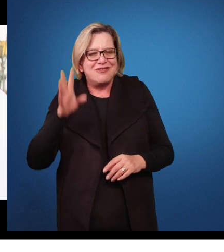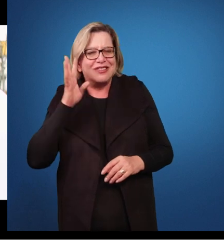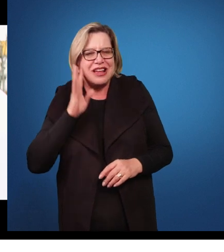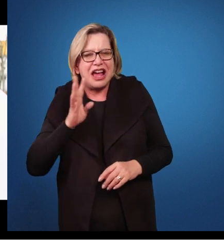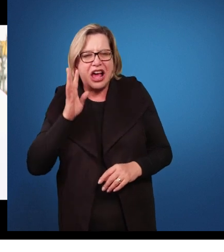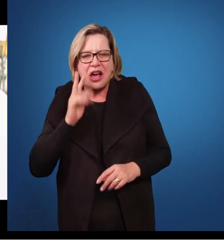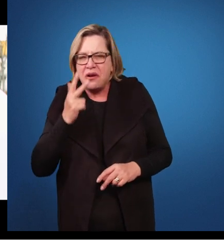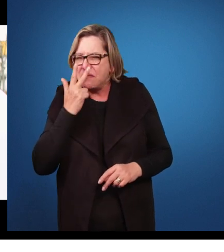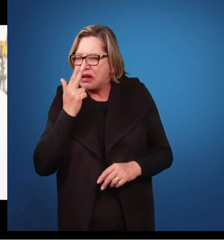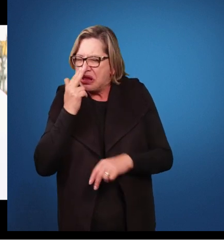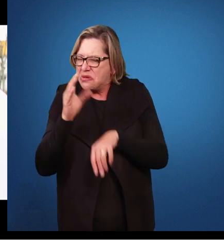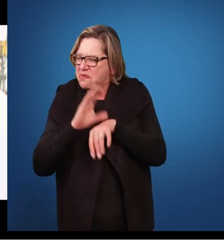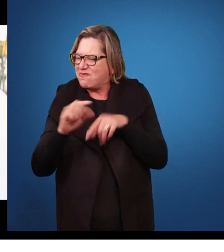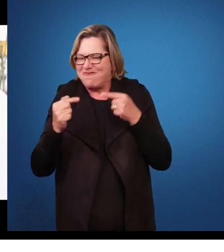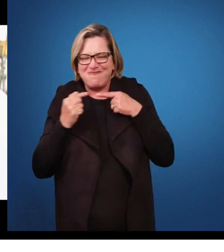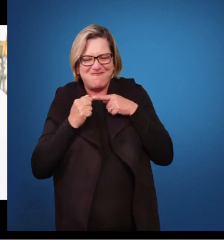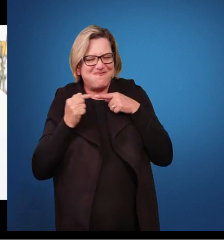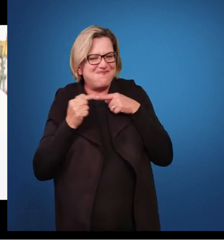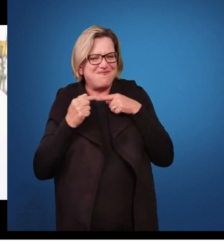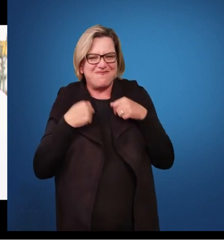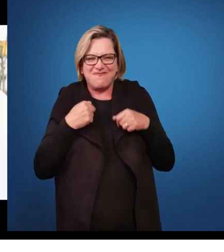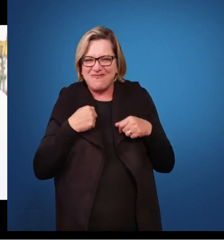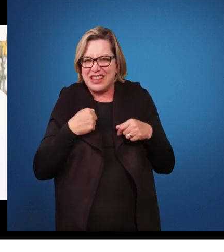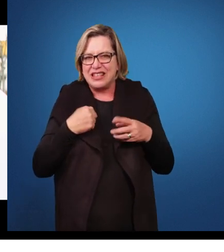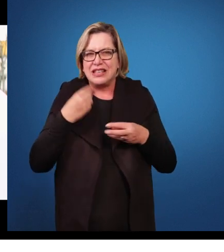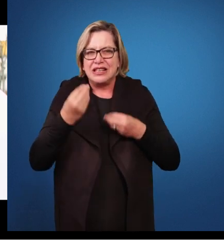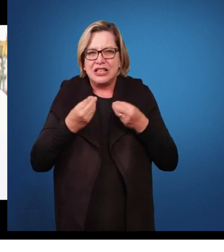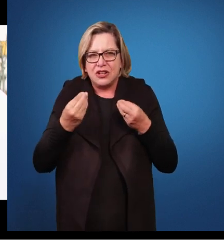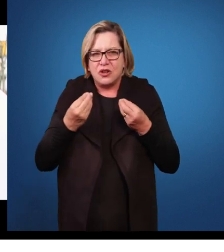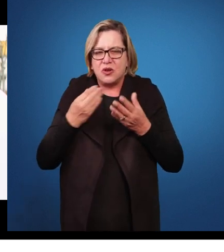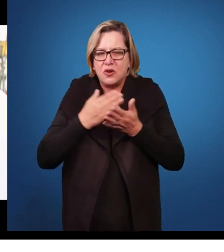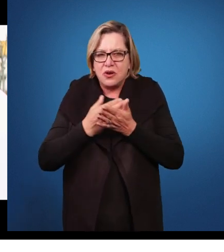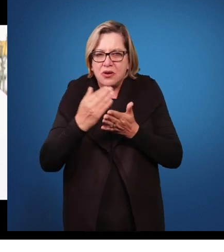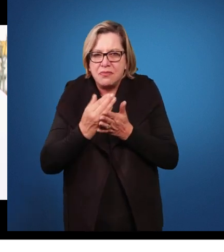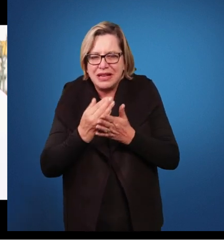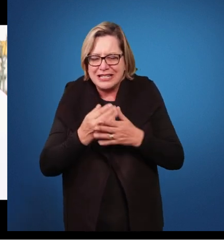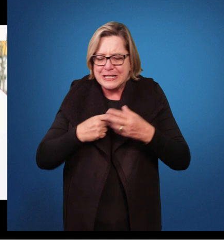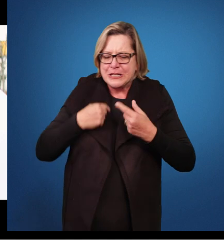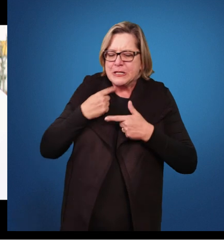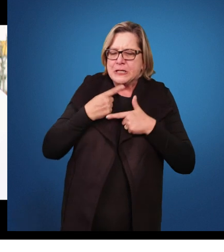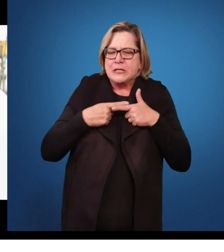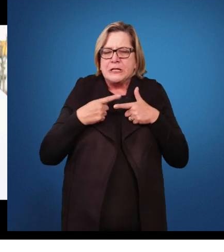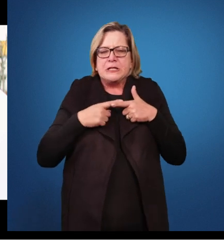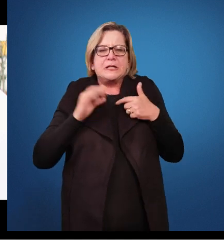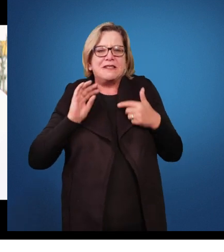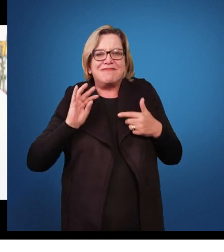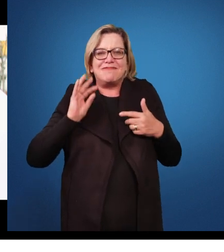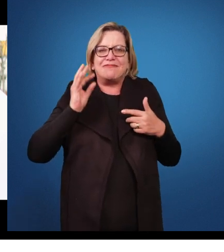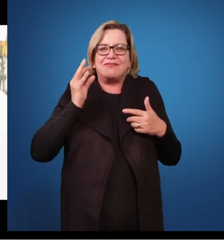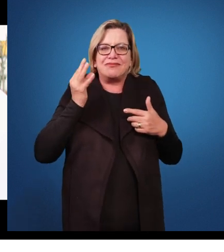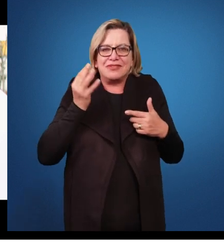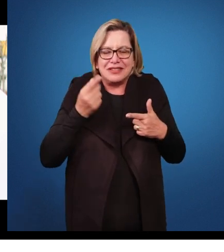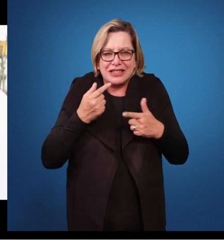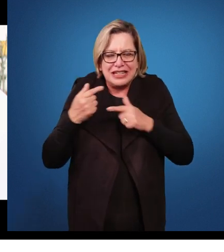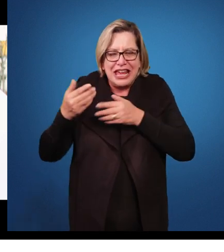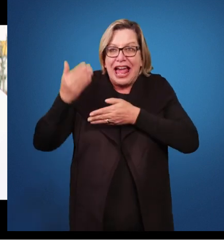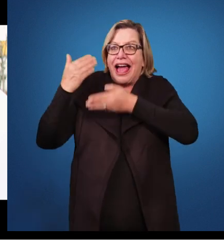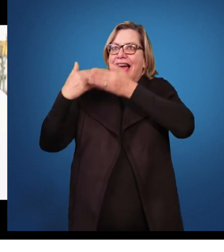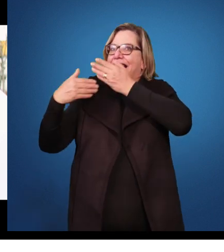que o curso não é esse que eu quero. Começa a vir todas as insatisfações que não foram sanadas e nem foram trabalhadas